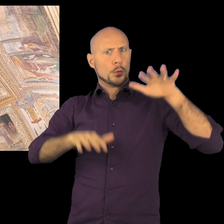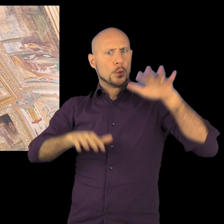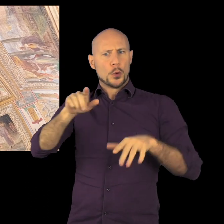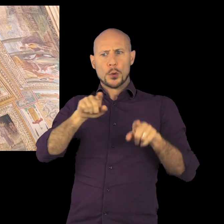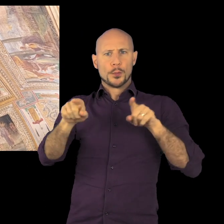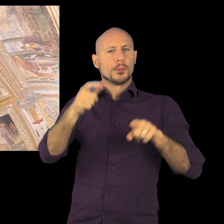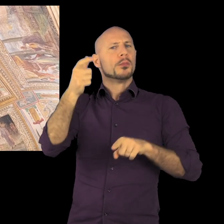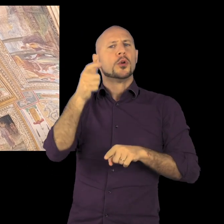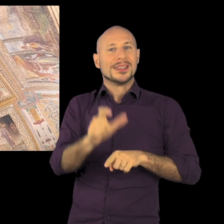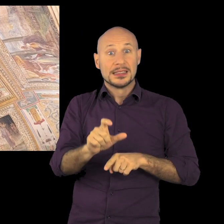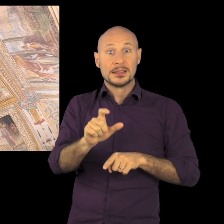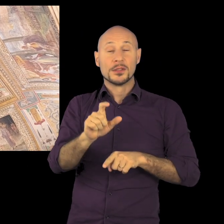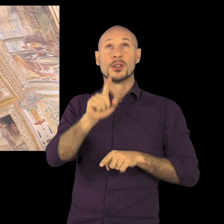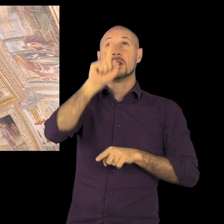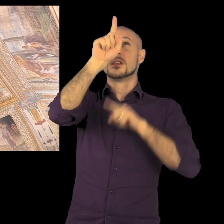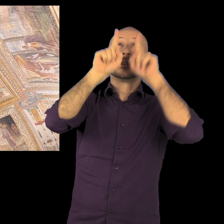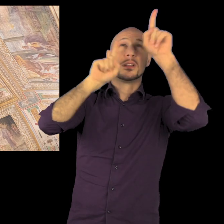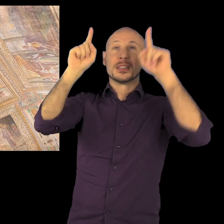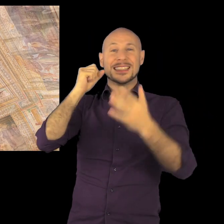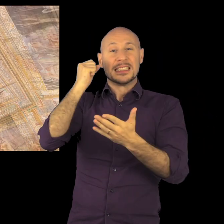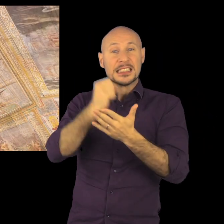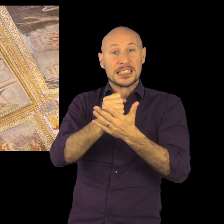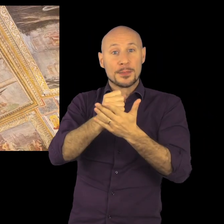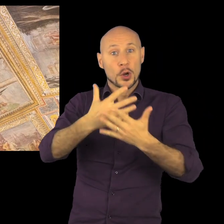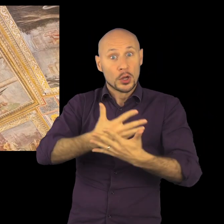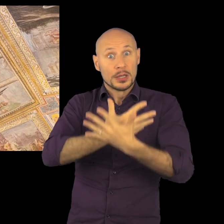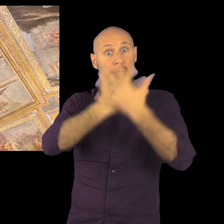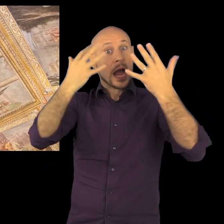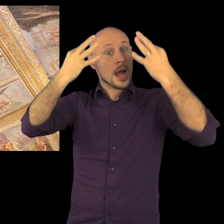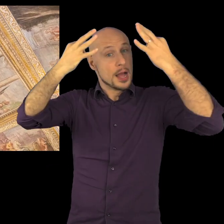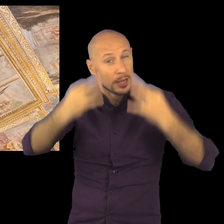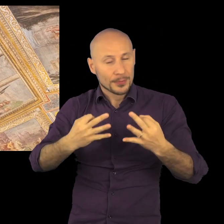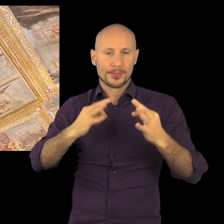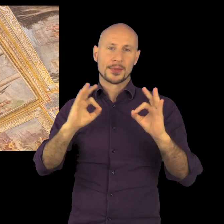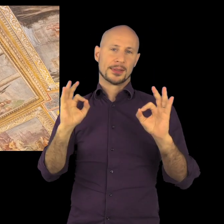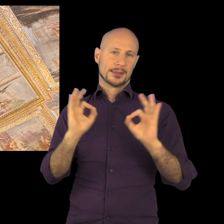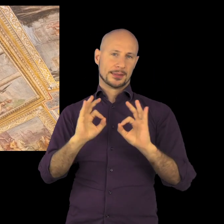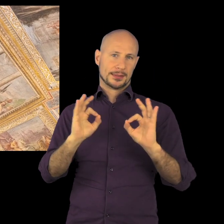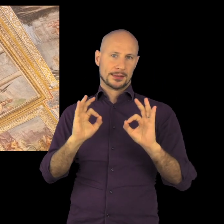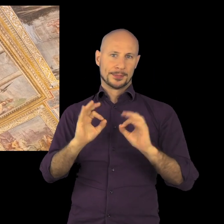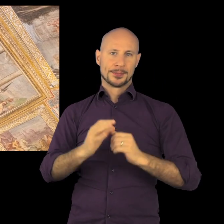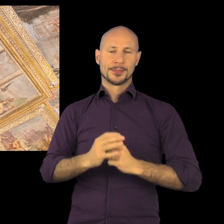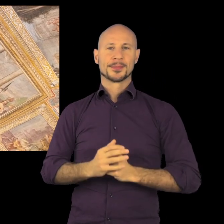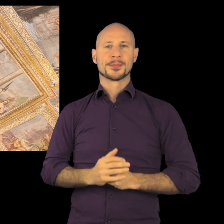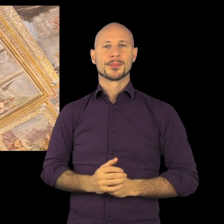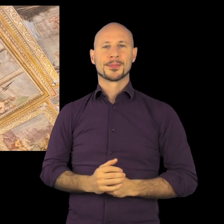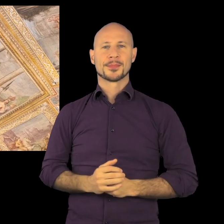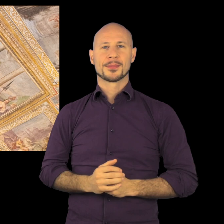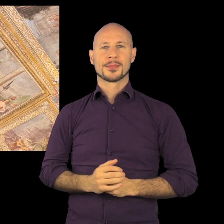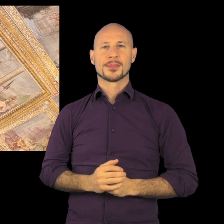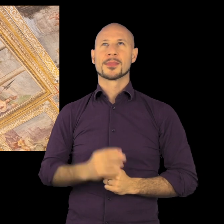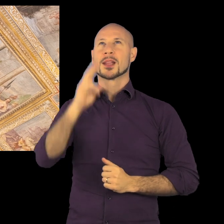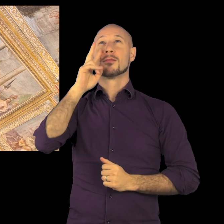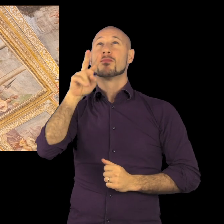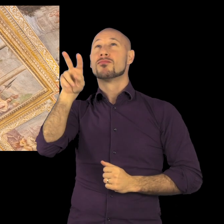latini, qual'iconografia è ancora incerta. Quest'ambiente però ci permette di osservare una distinzione rispetto